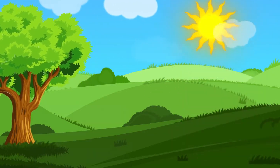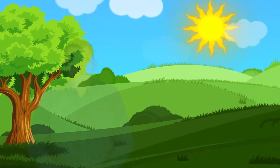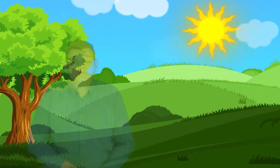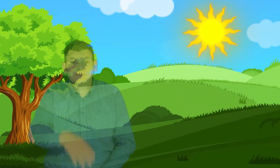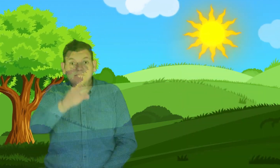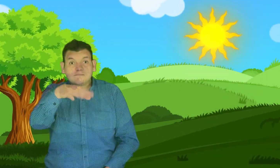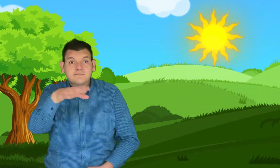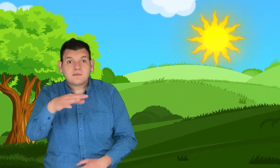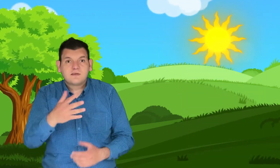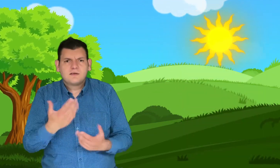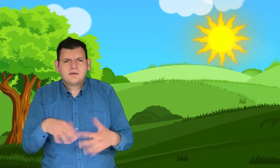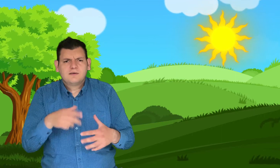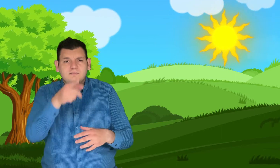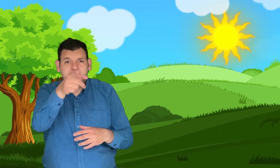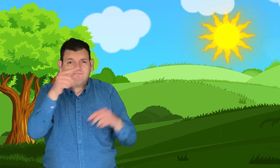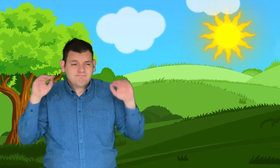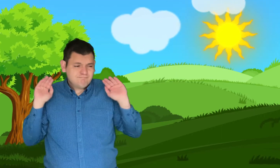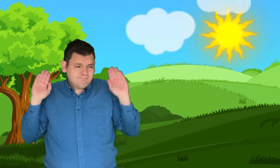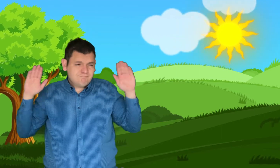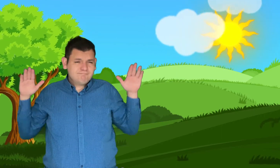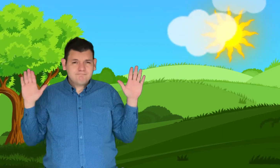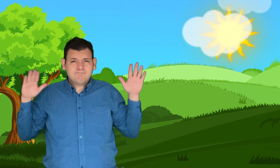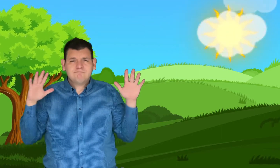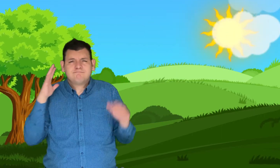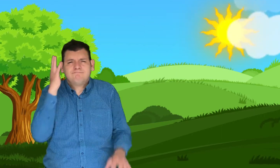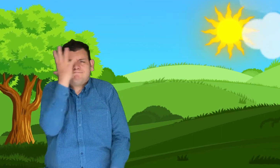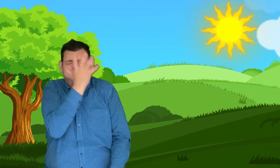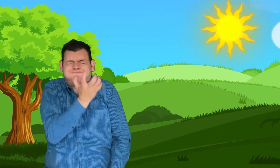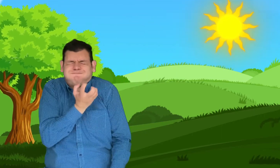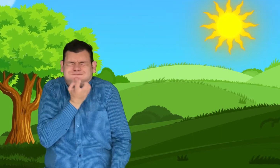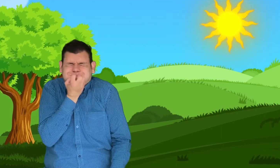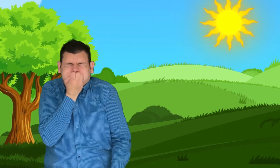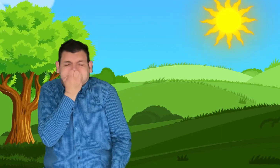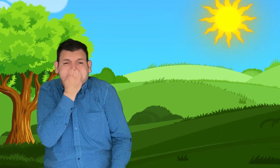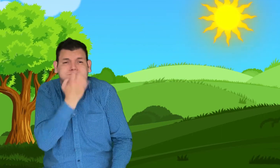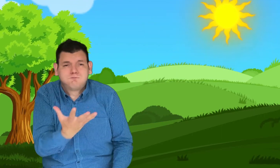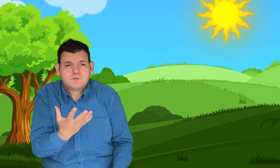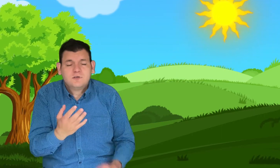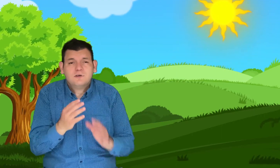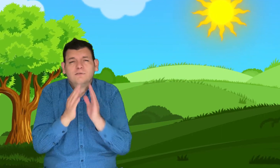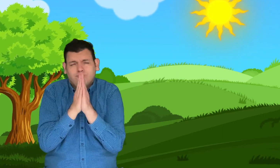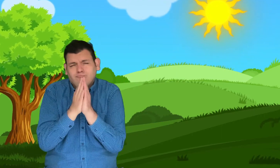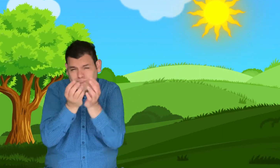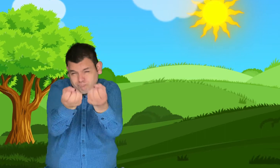¿Me regalas tus dos alas? Son tan lindas. Te las pido.